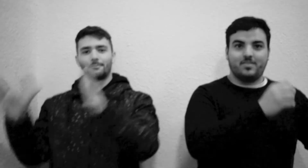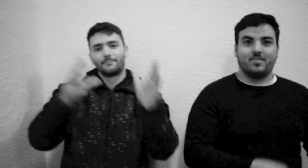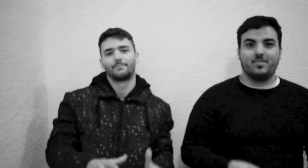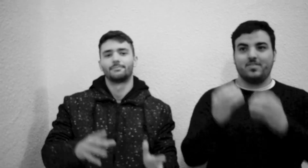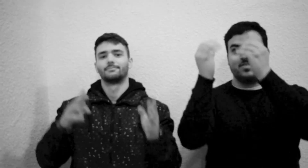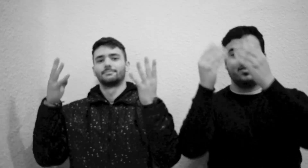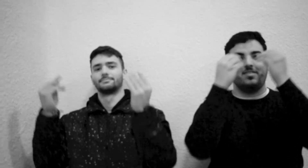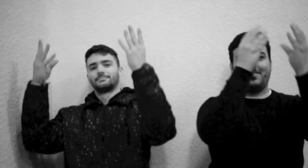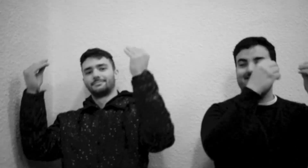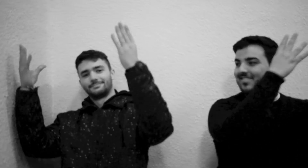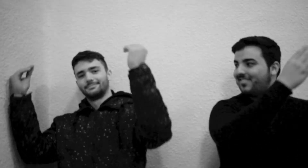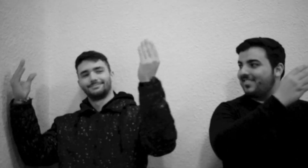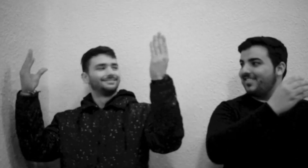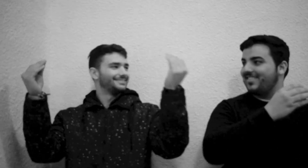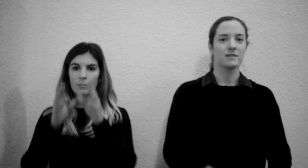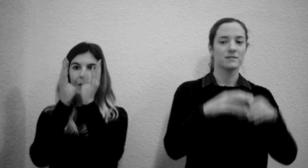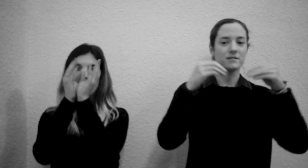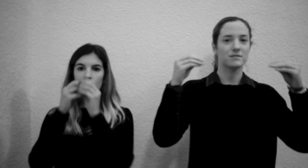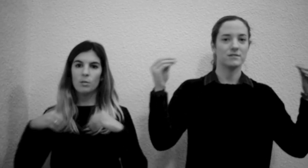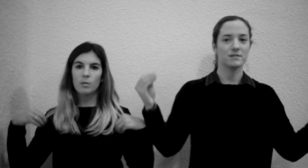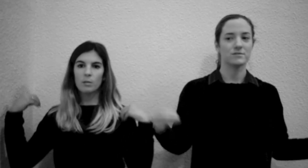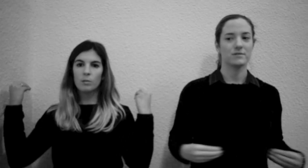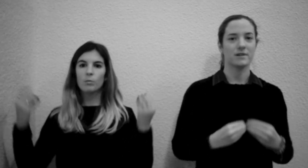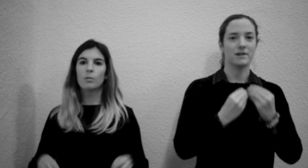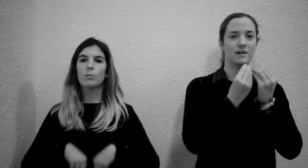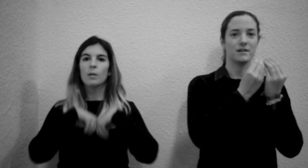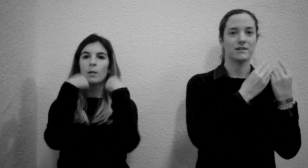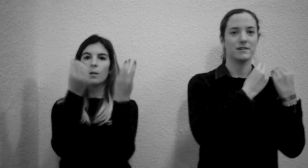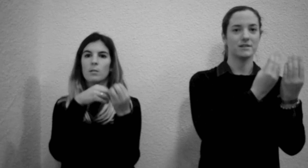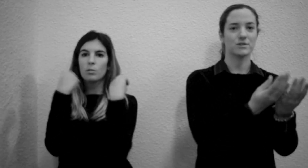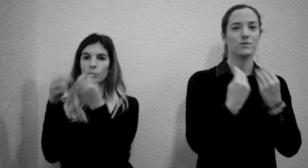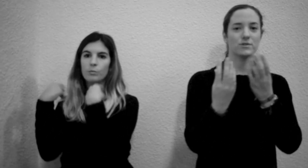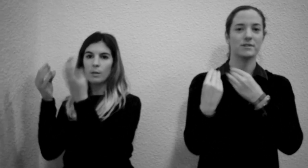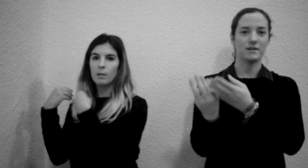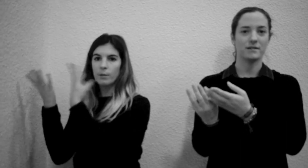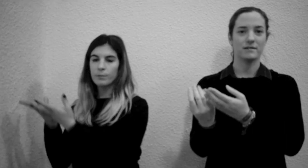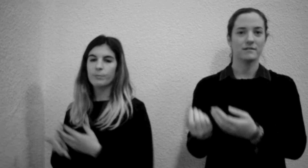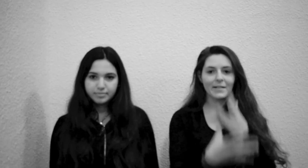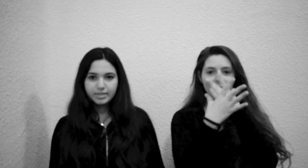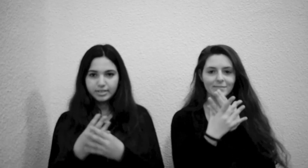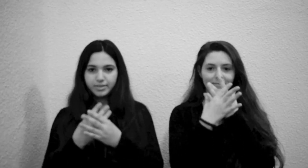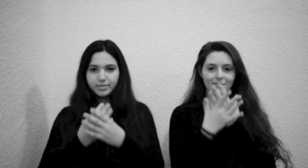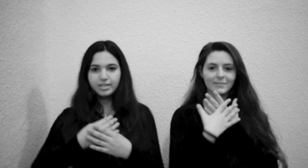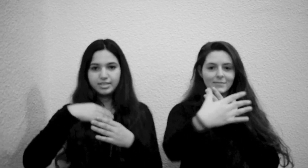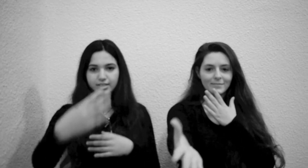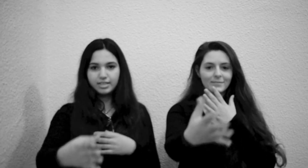sin abrir La historia a que tú quieras contar El juego del destino fue